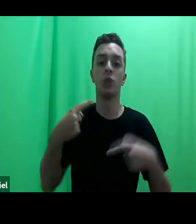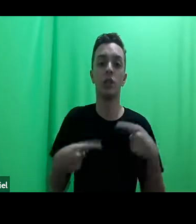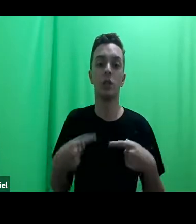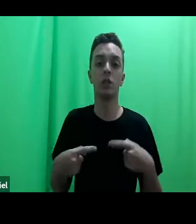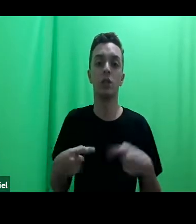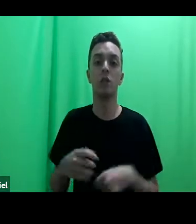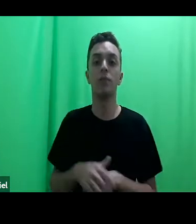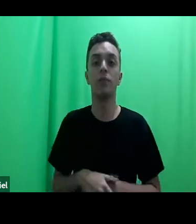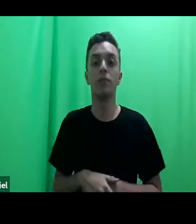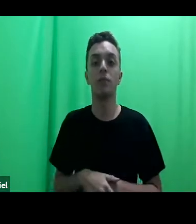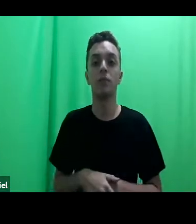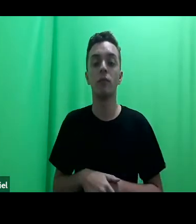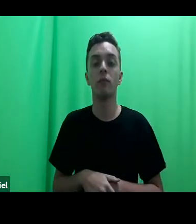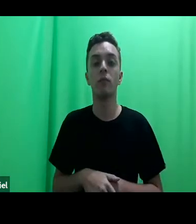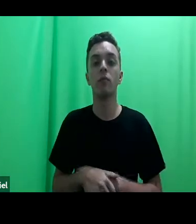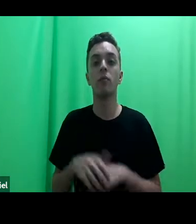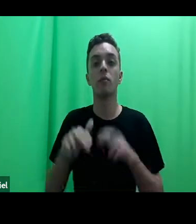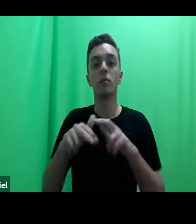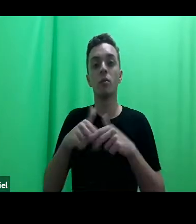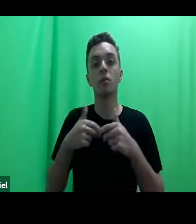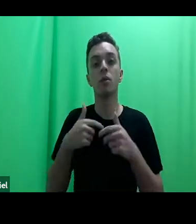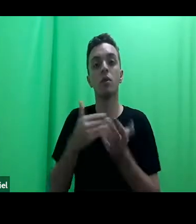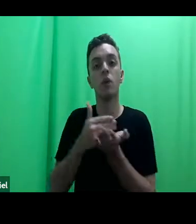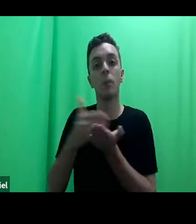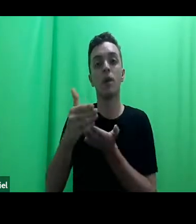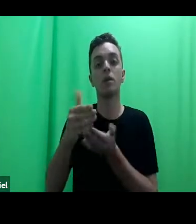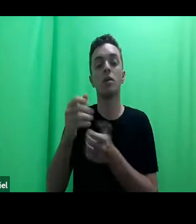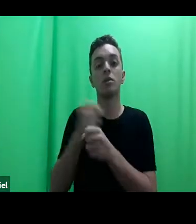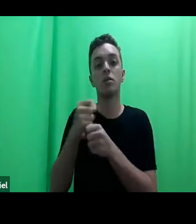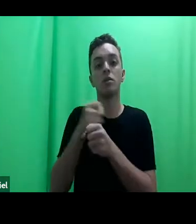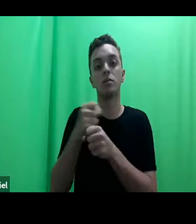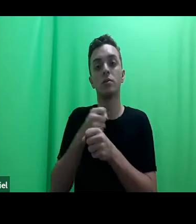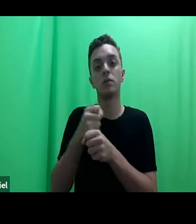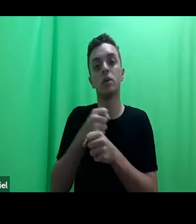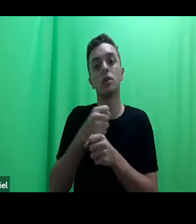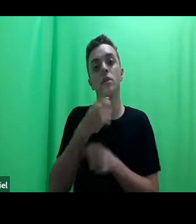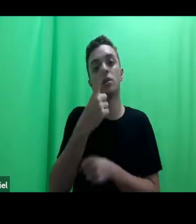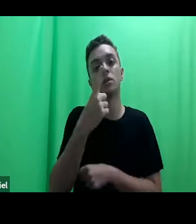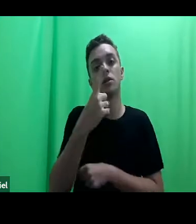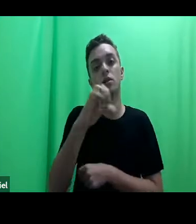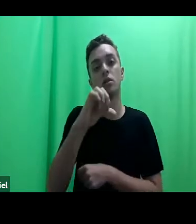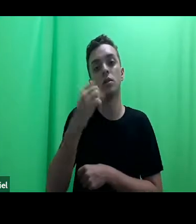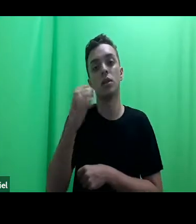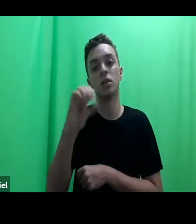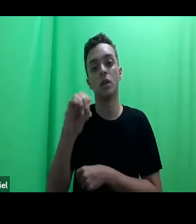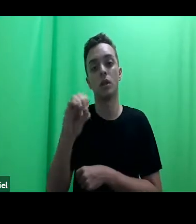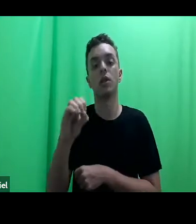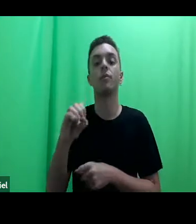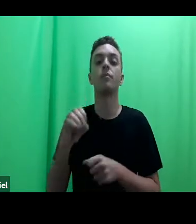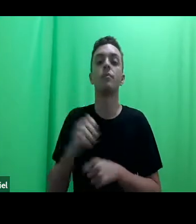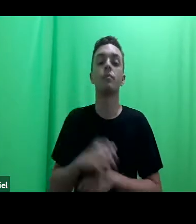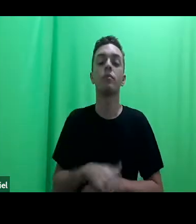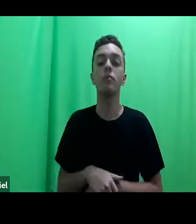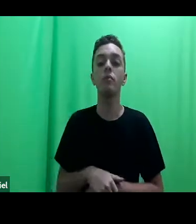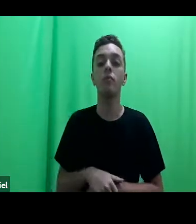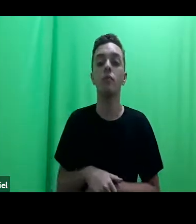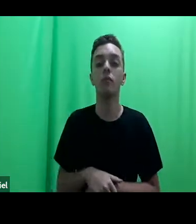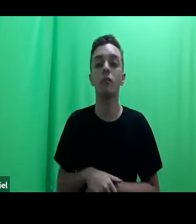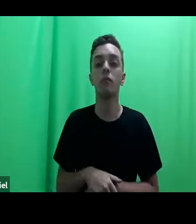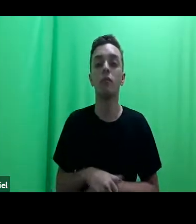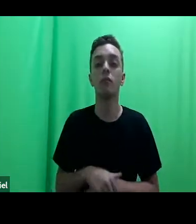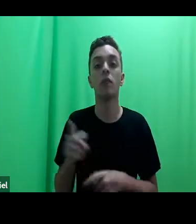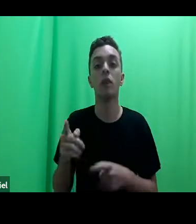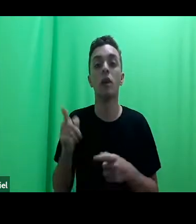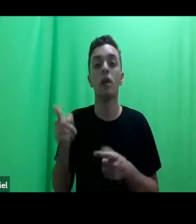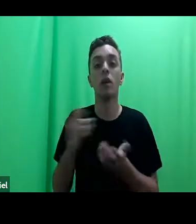ele foi no início dos anos 80 e na década de 80, desculpe, e então ele sequer